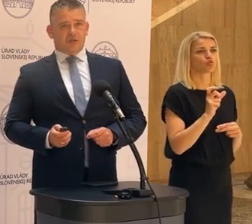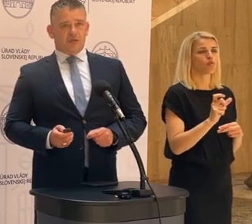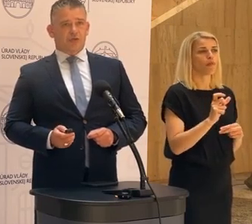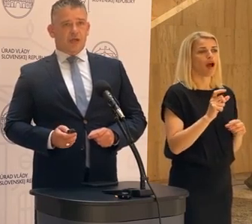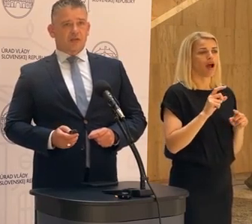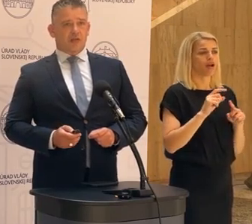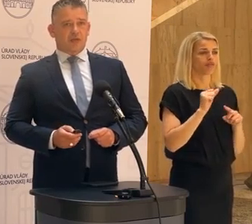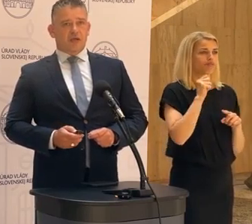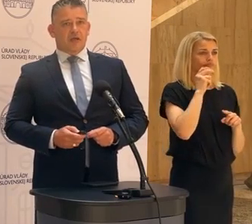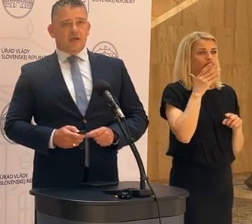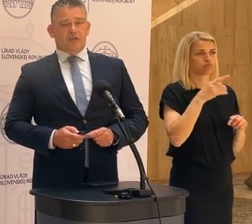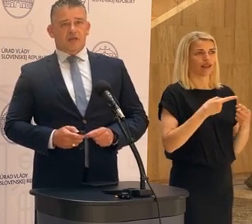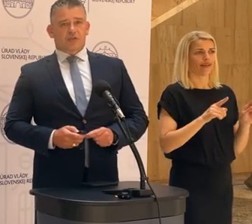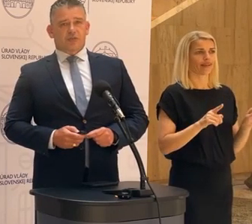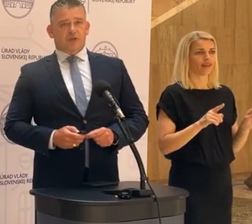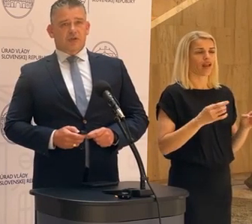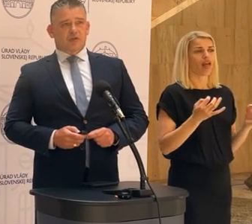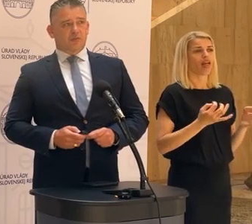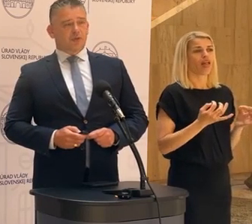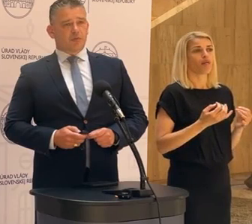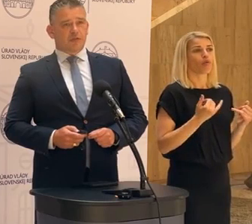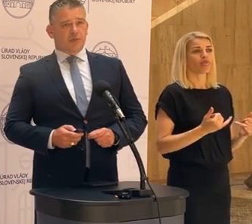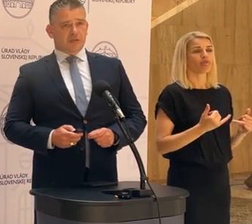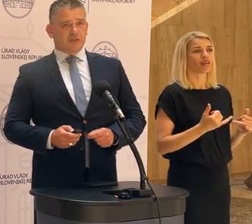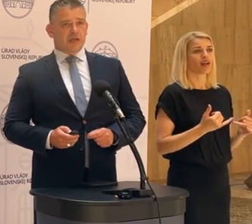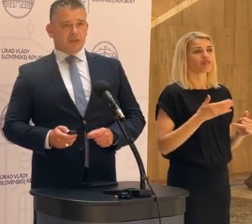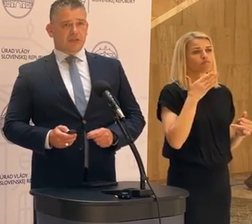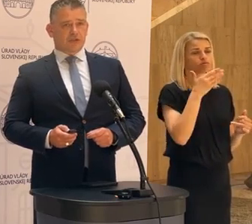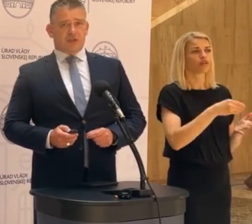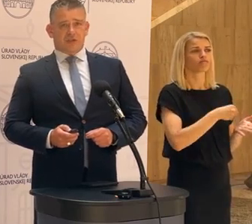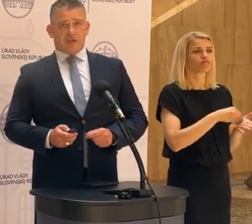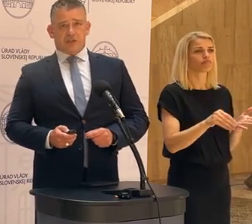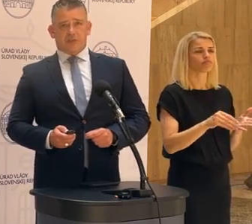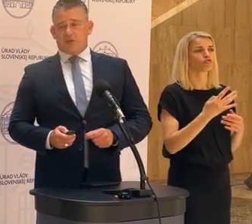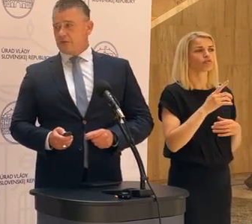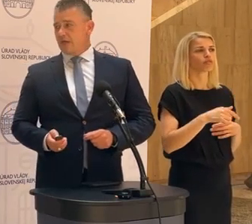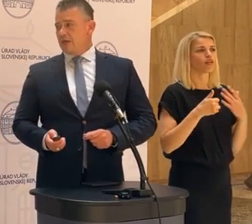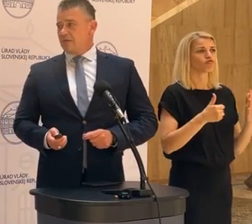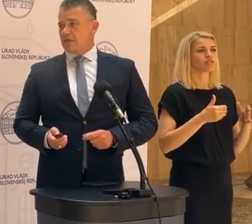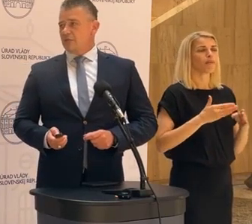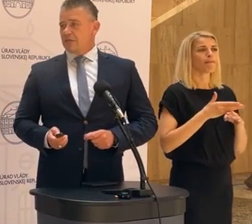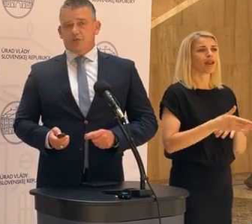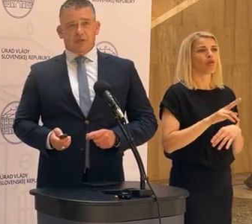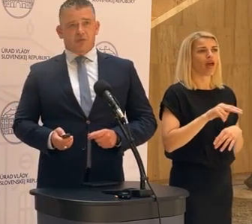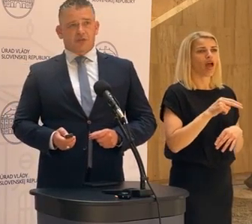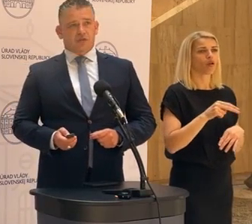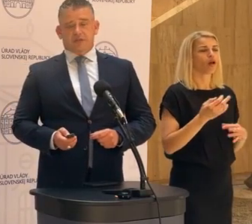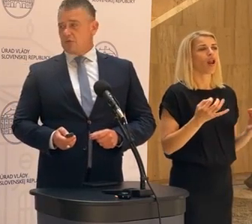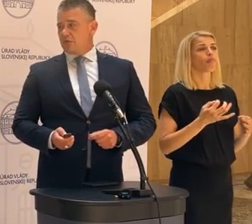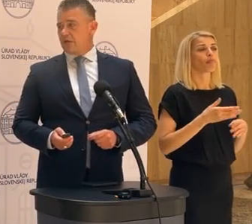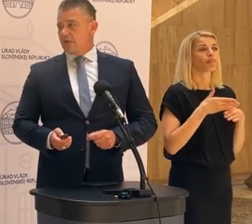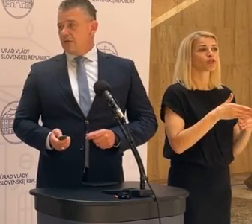iný, pretože už teraz vieme, že v ďalším období bude vyplatený ďalších 4,6 milióna, vzhľadom na to, že tých